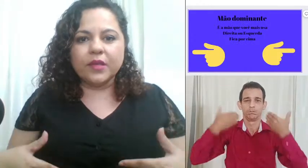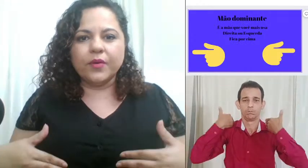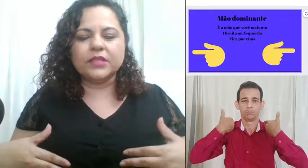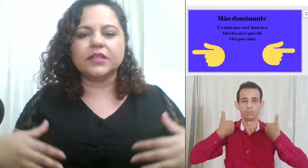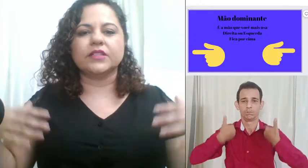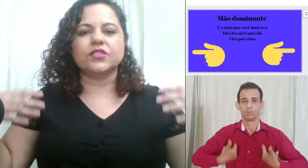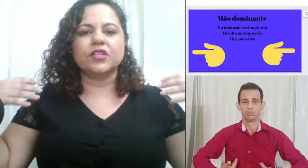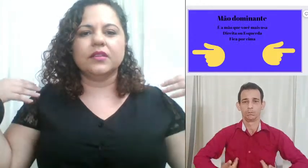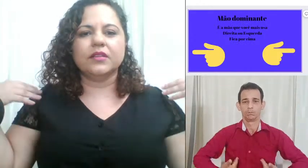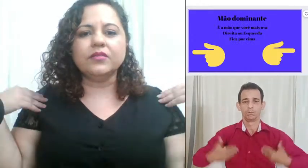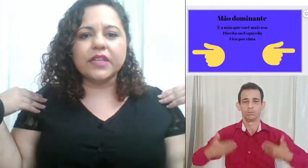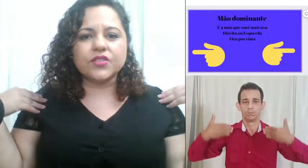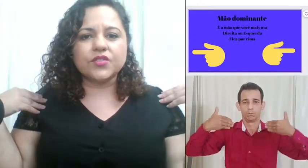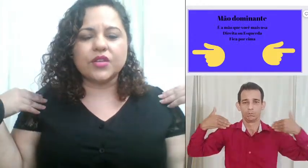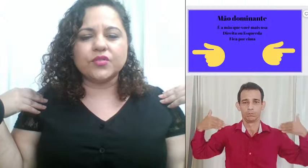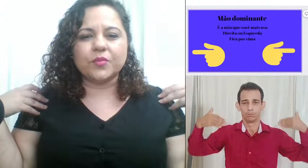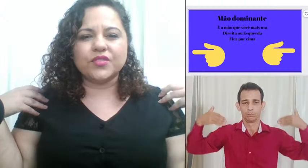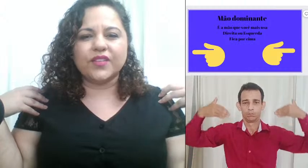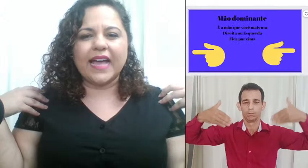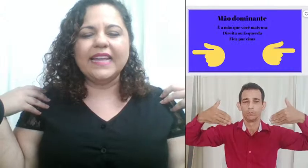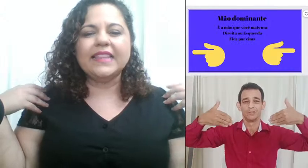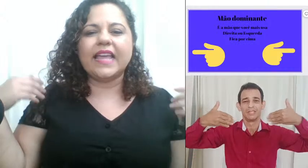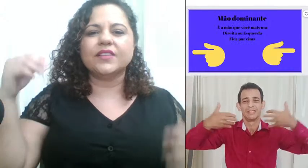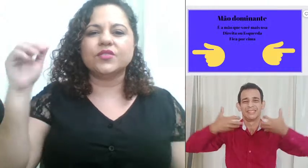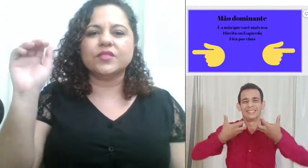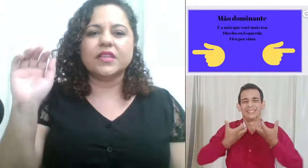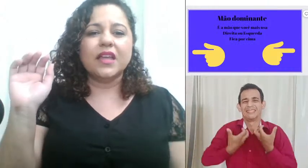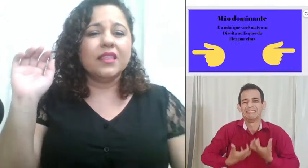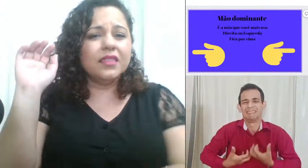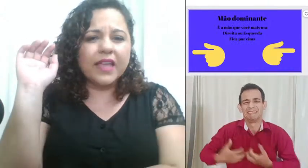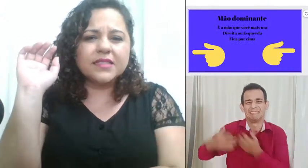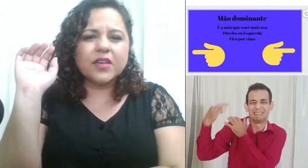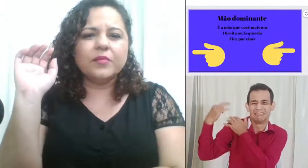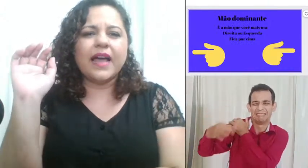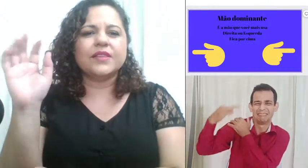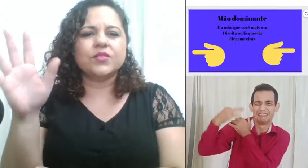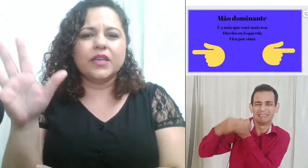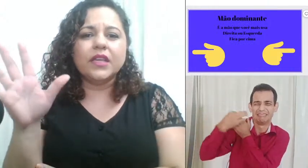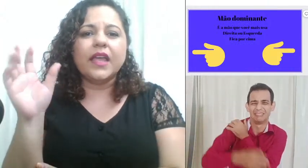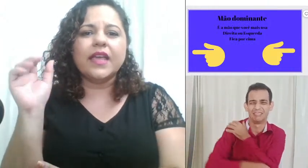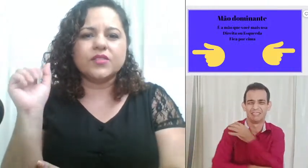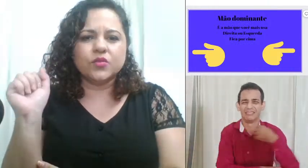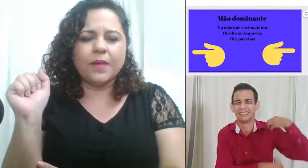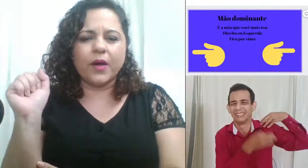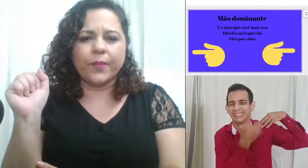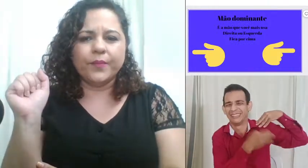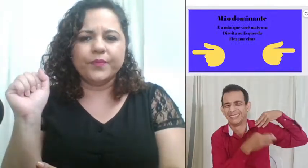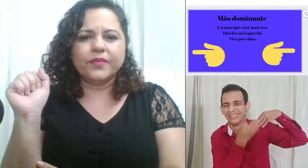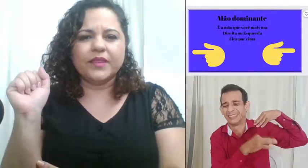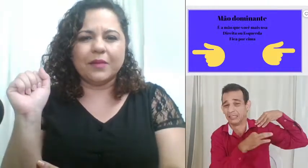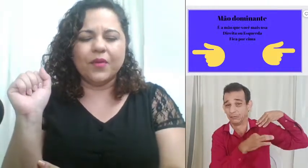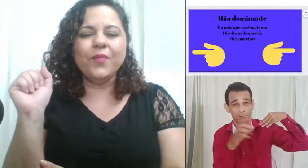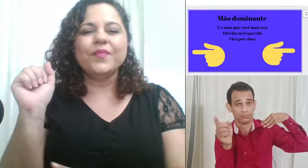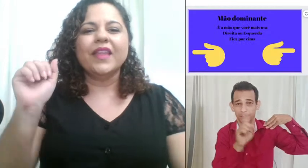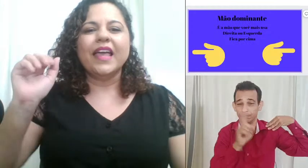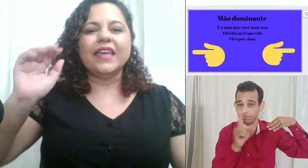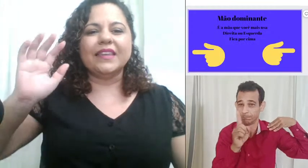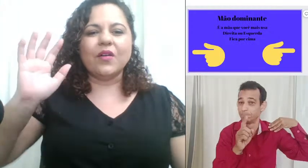importante não deixe os seus ombros ficarem tensos nem seu braço e nem a sua mão tá bom então